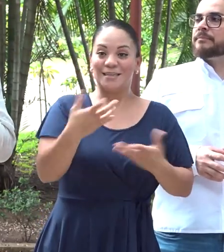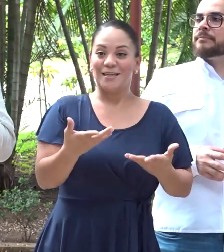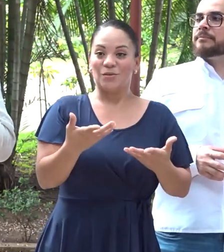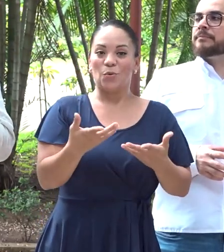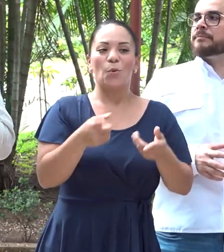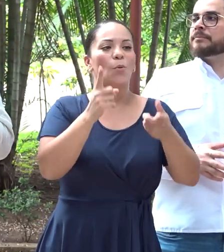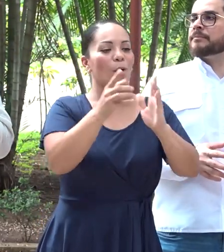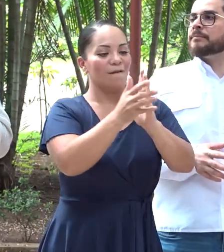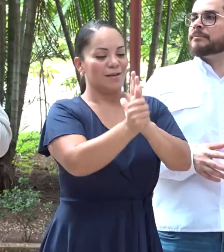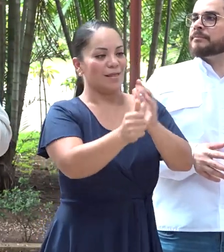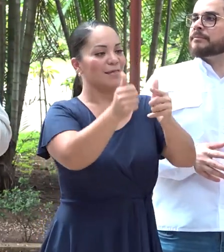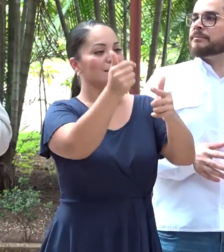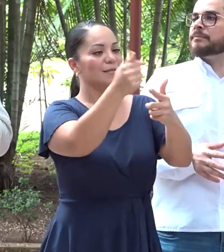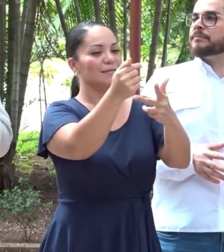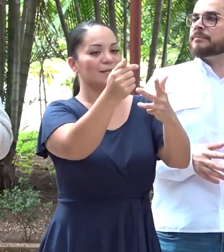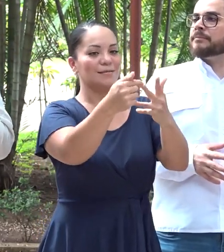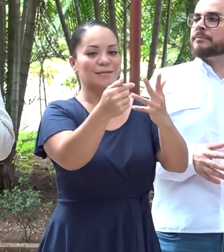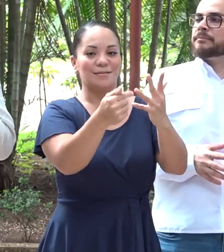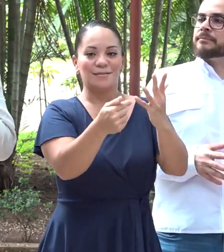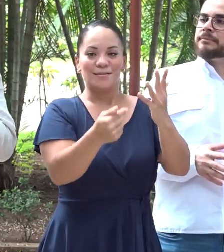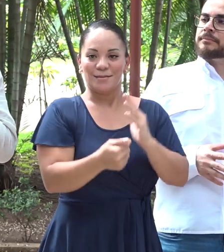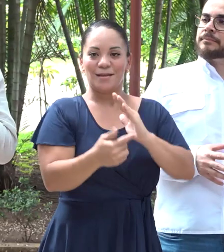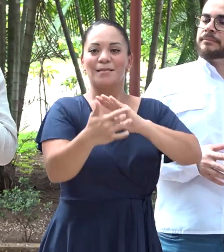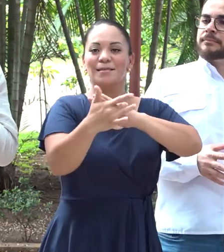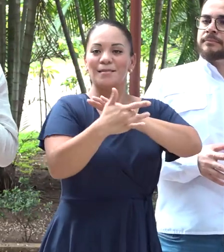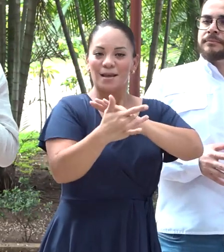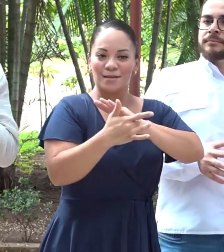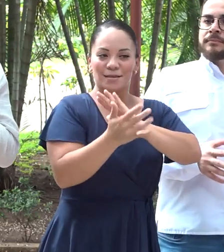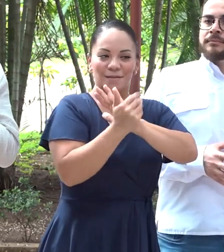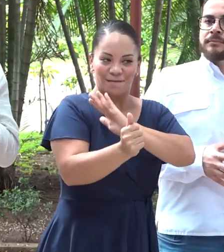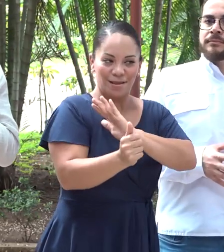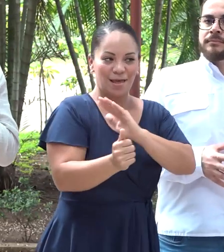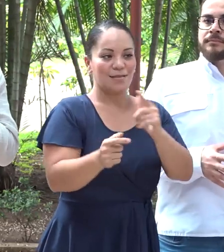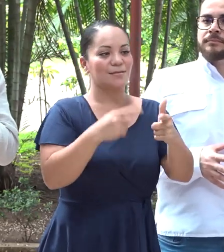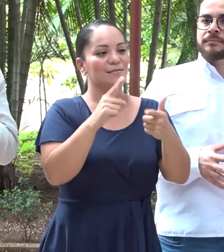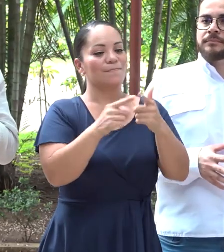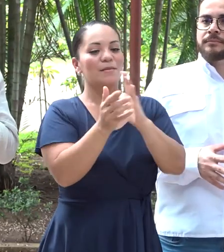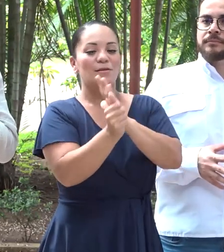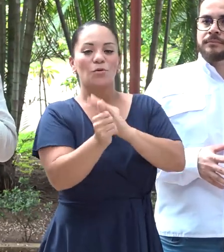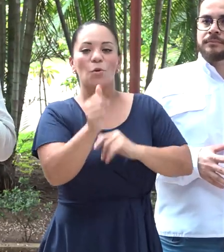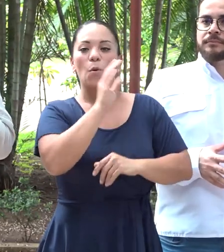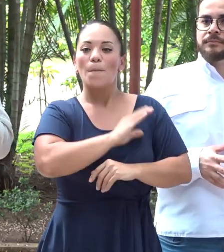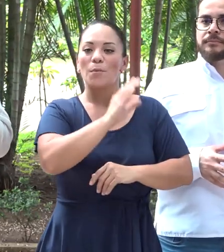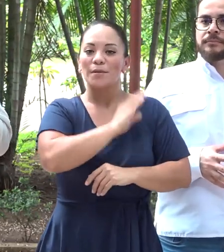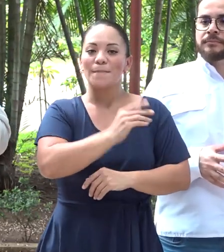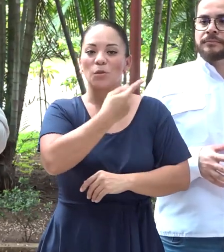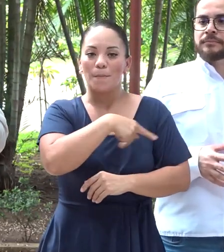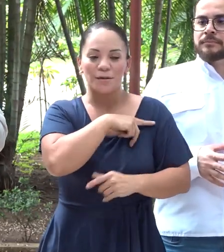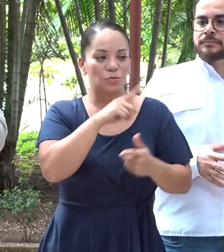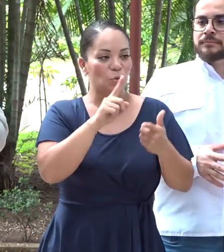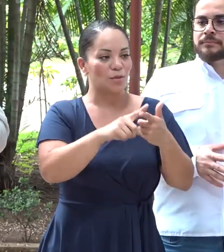habilidades técnicas, habilidades de comportamiento personal,